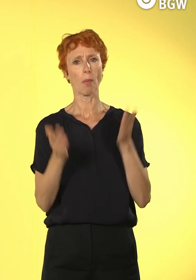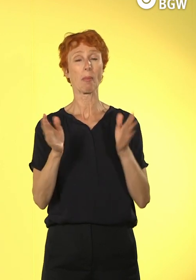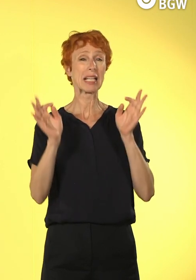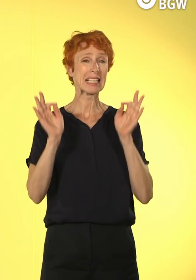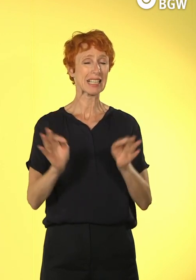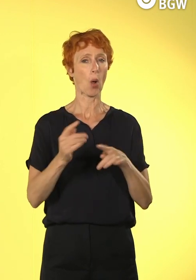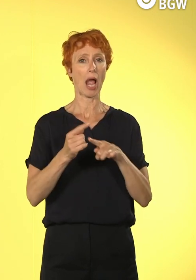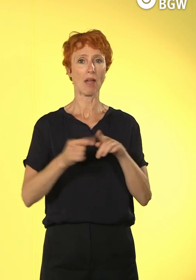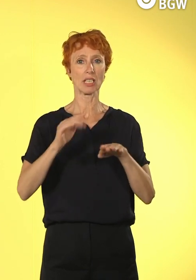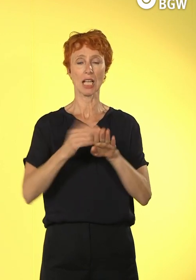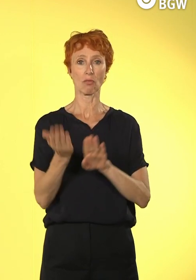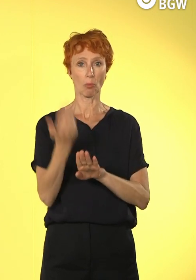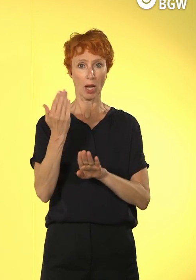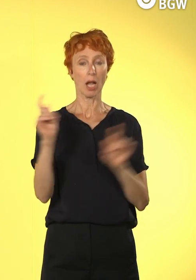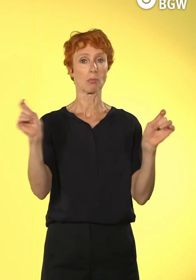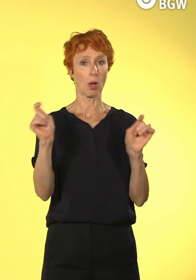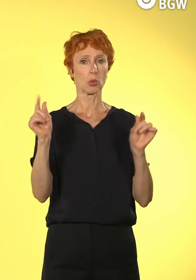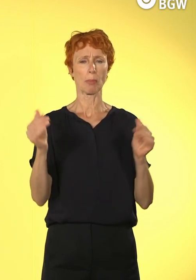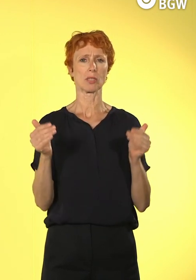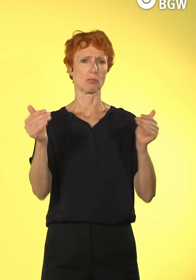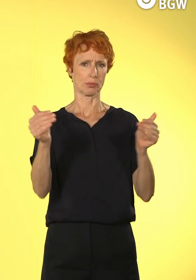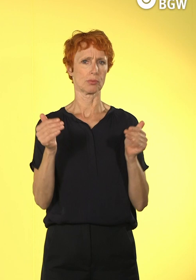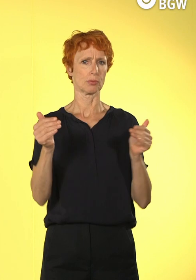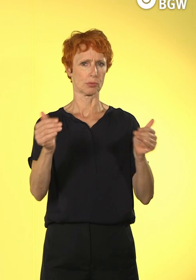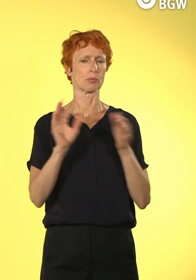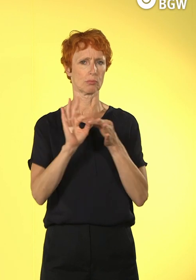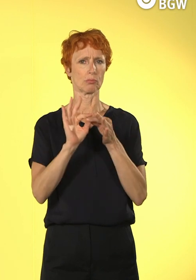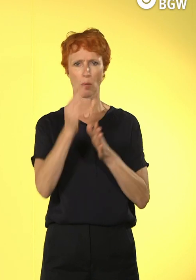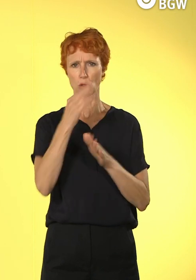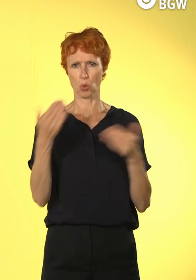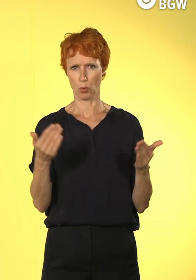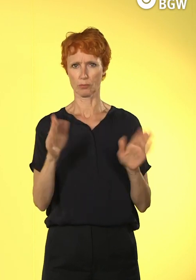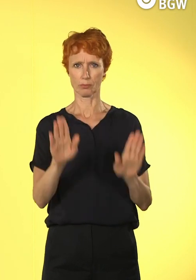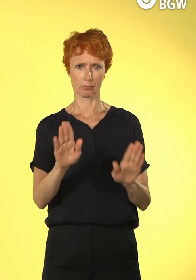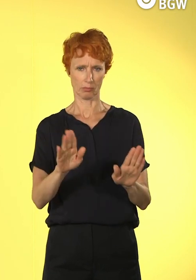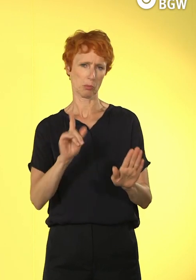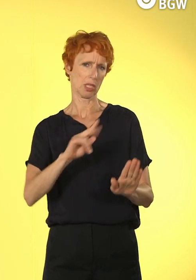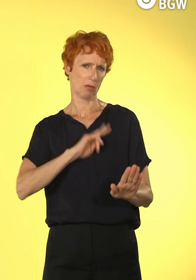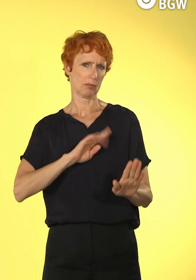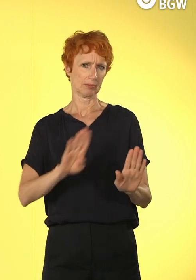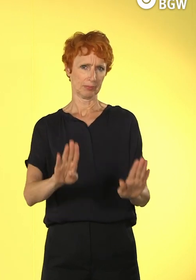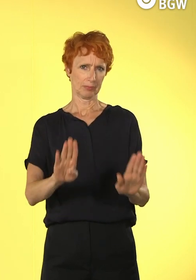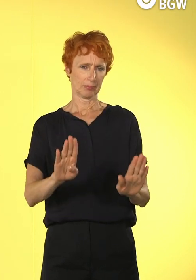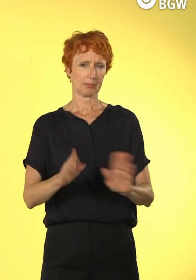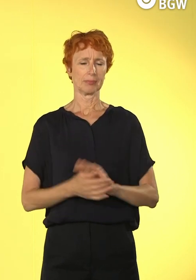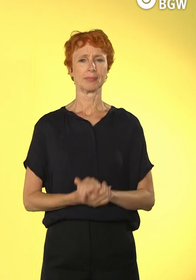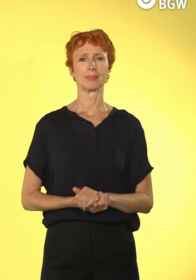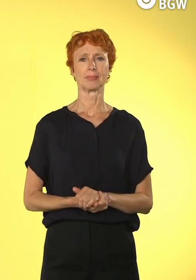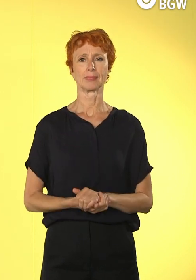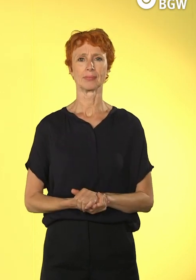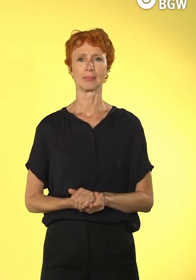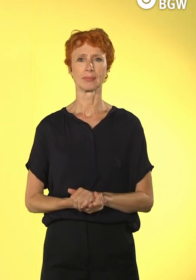etwas später dann die Pause machen, da würden wir Sie um die Flexibilität und Agilität